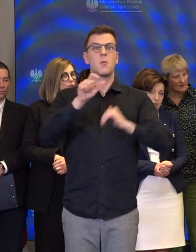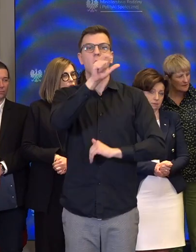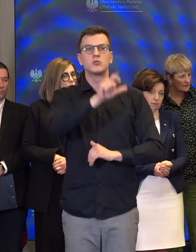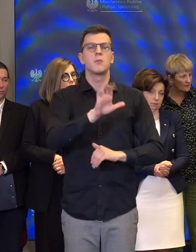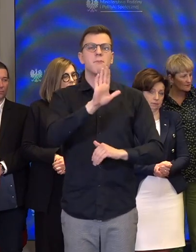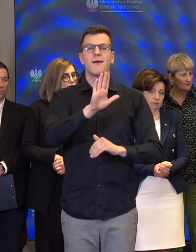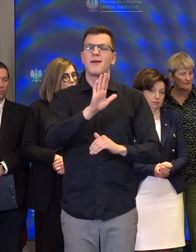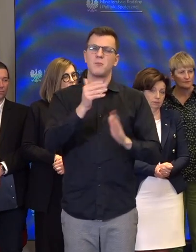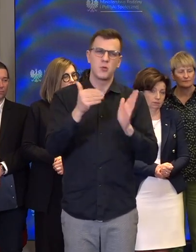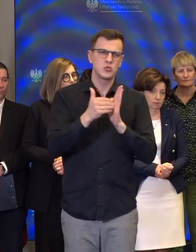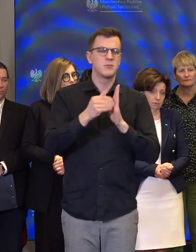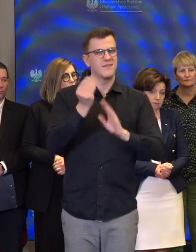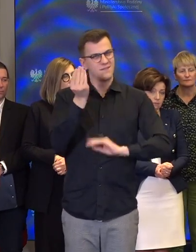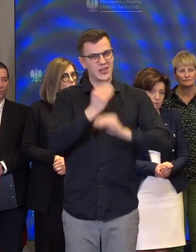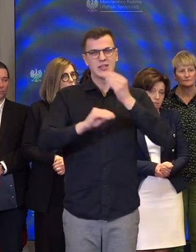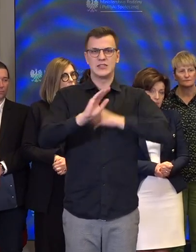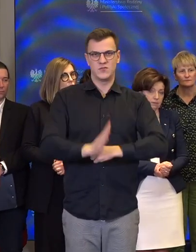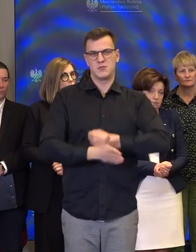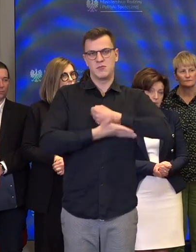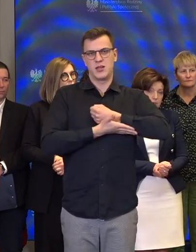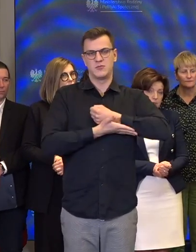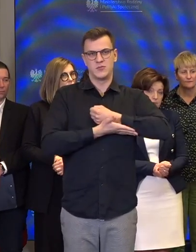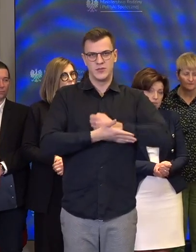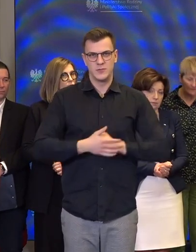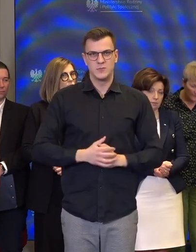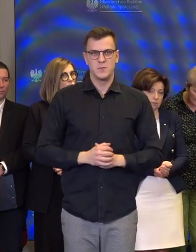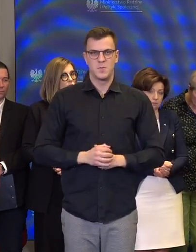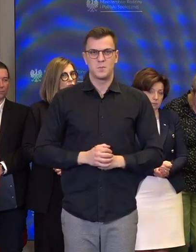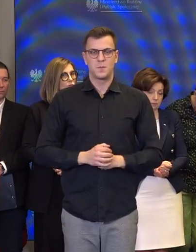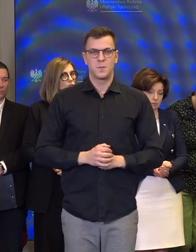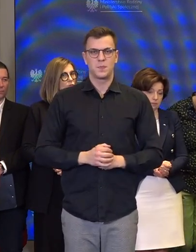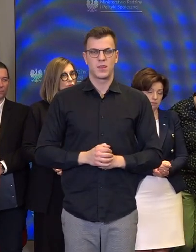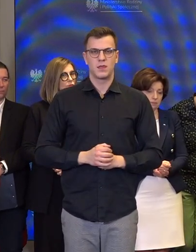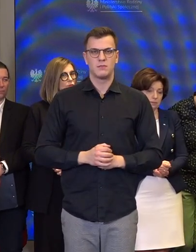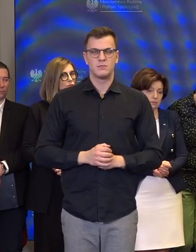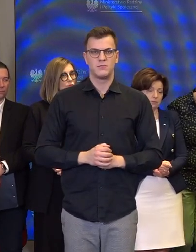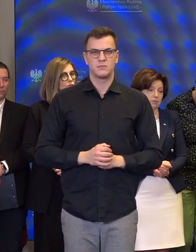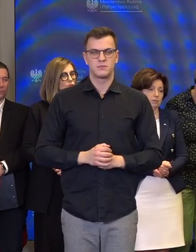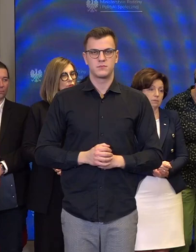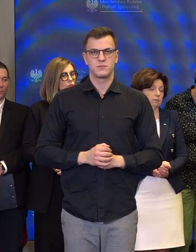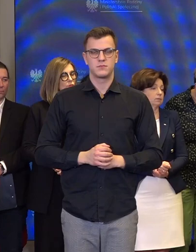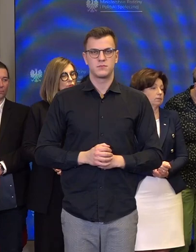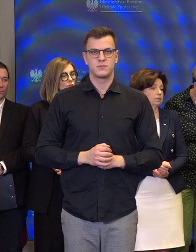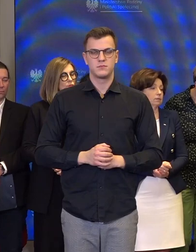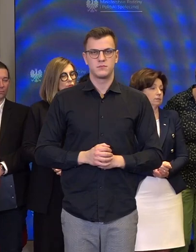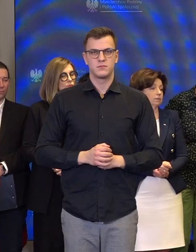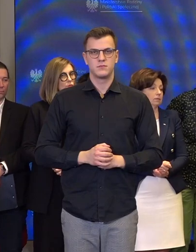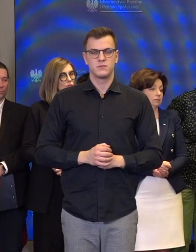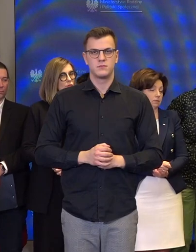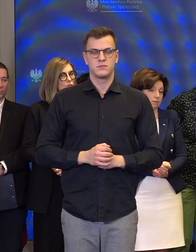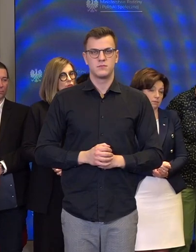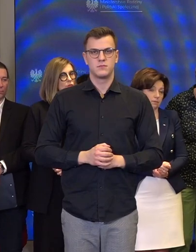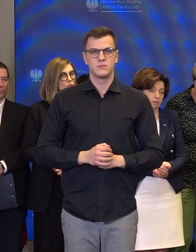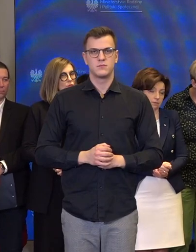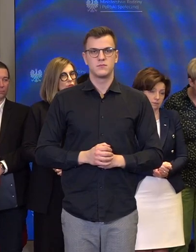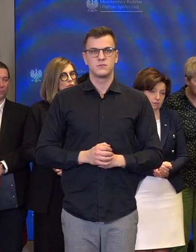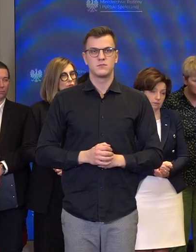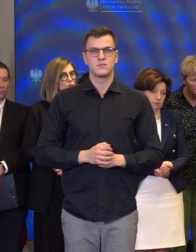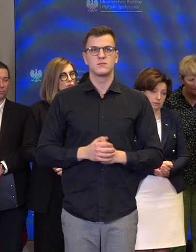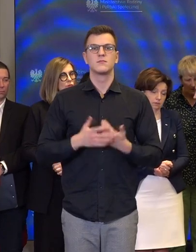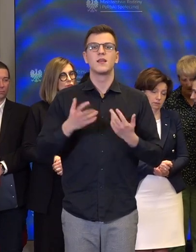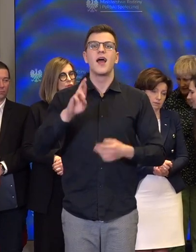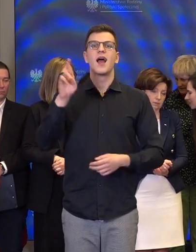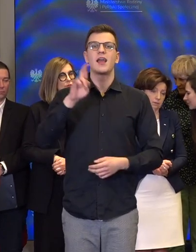poziomu wsparcia, który będzie równy dwukrotności